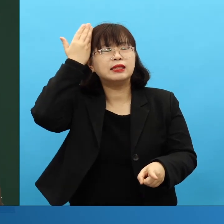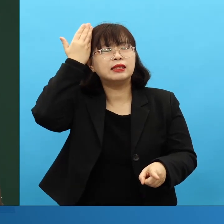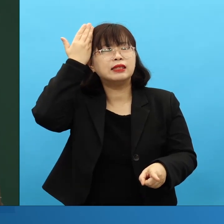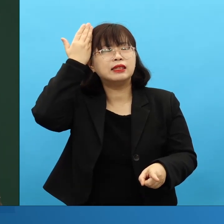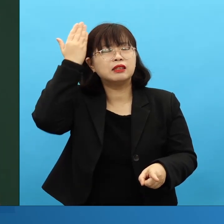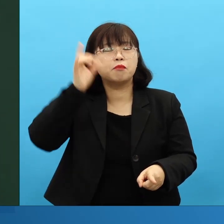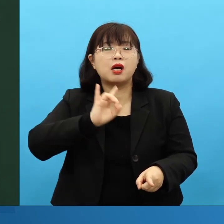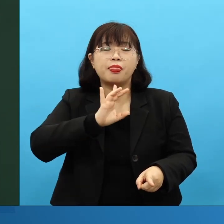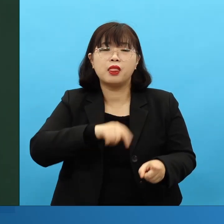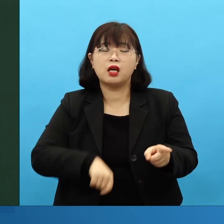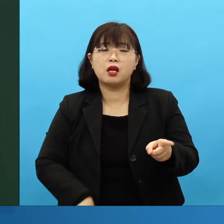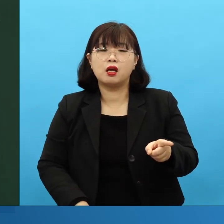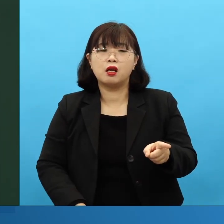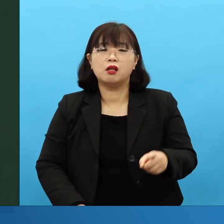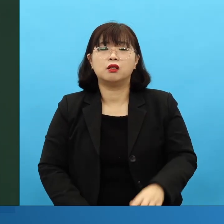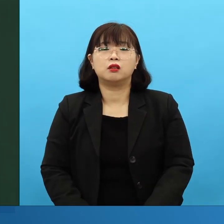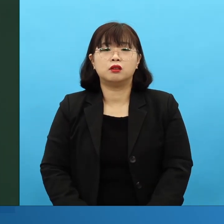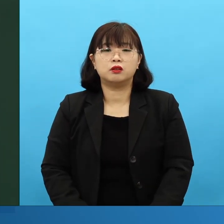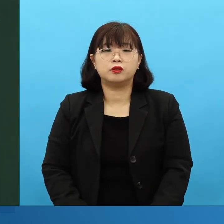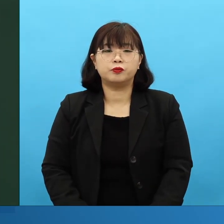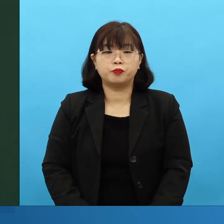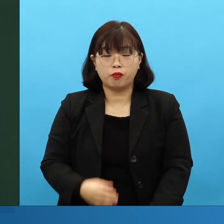성경을 싹 번역하면서 바꿉니다.